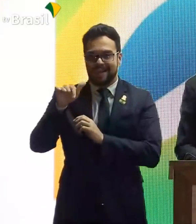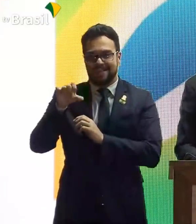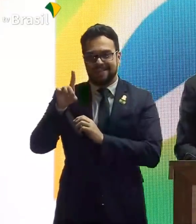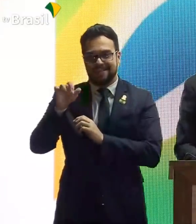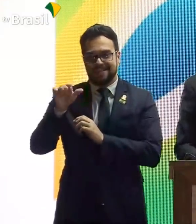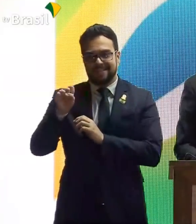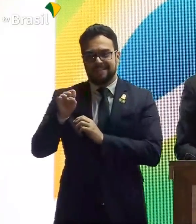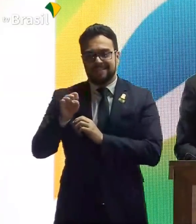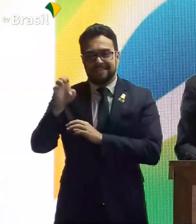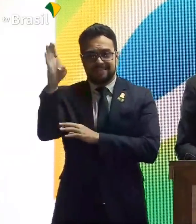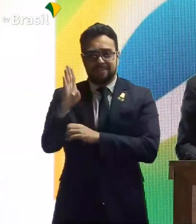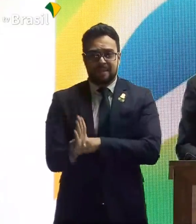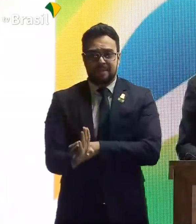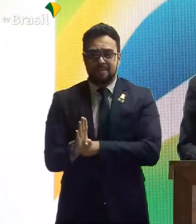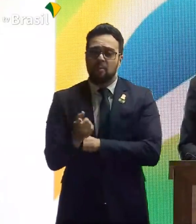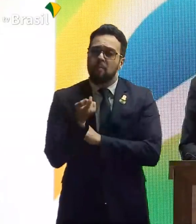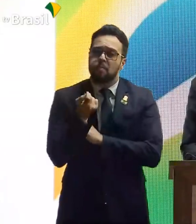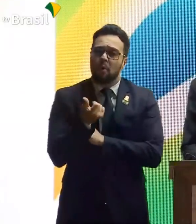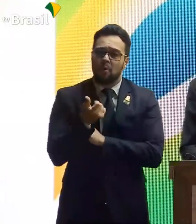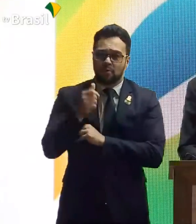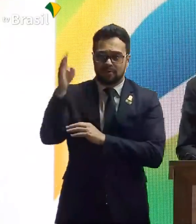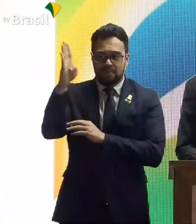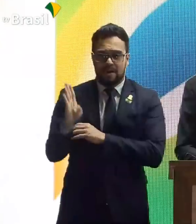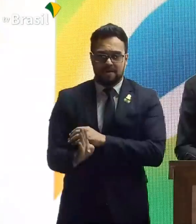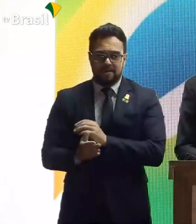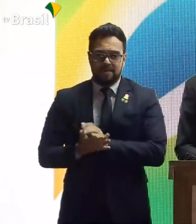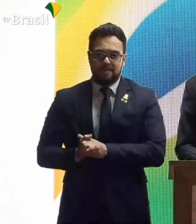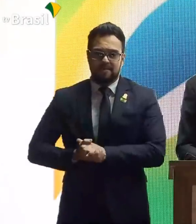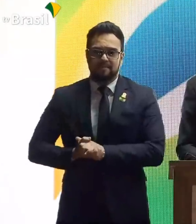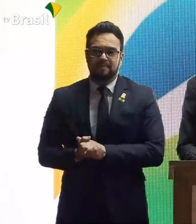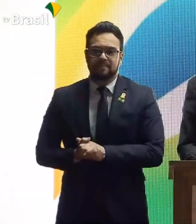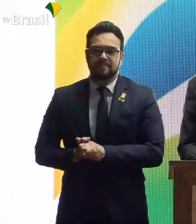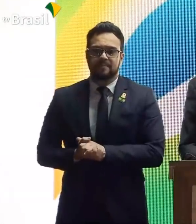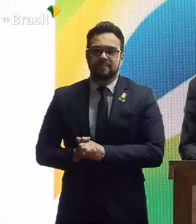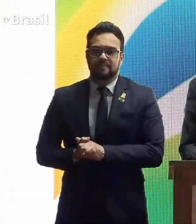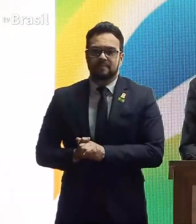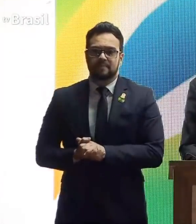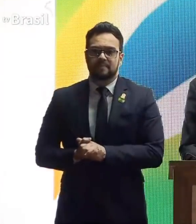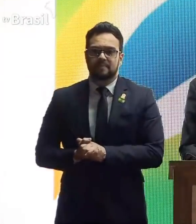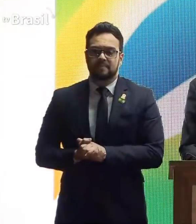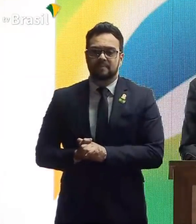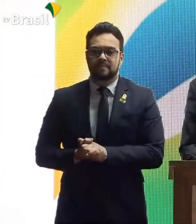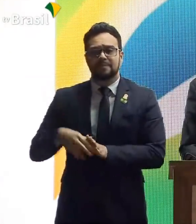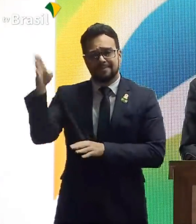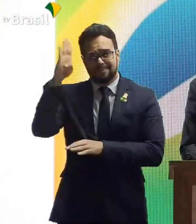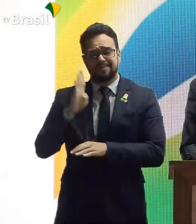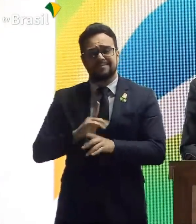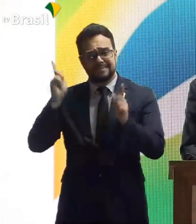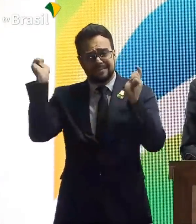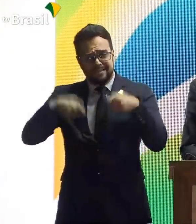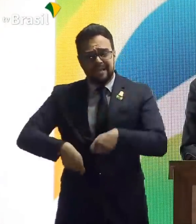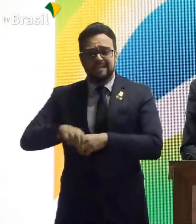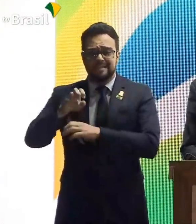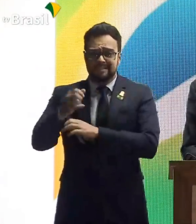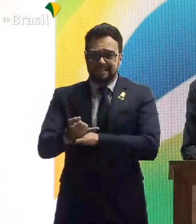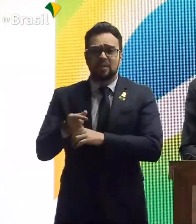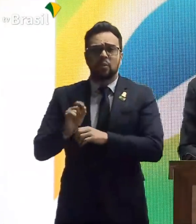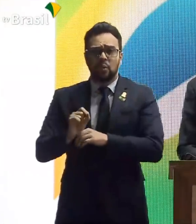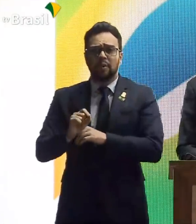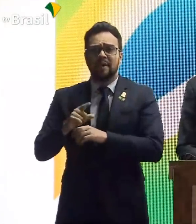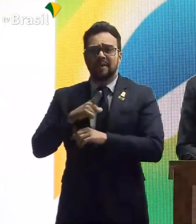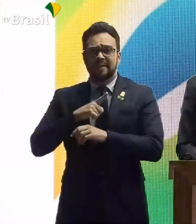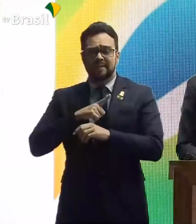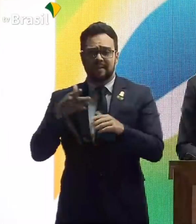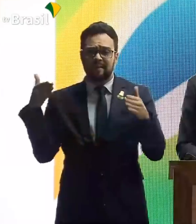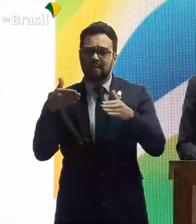O Brasil é um dos poucos países que pode dizer que pode, sim, ser o grande celeiro do